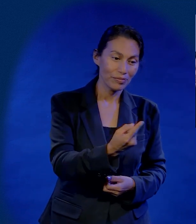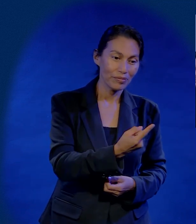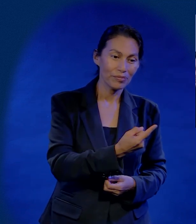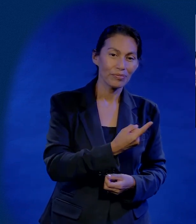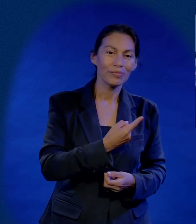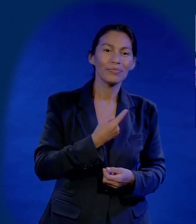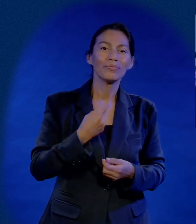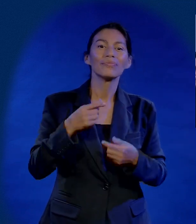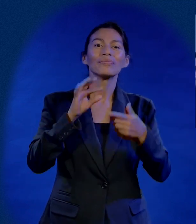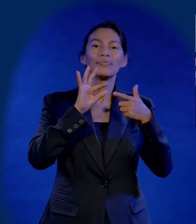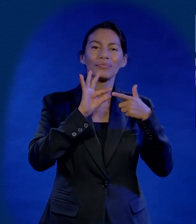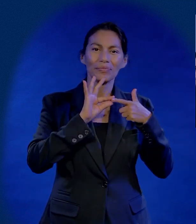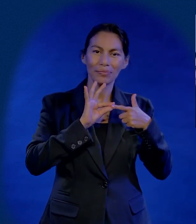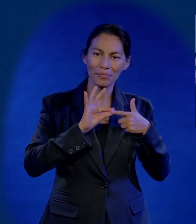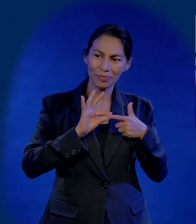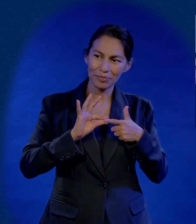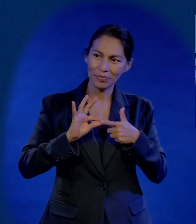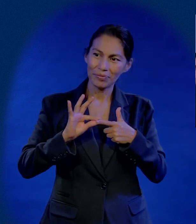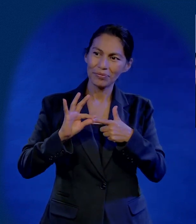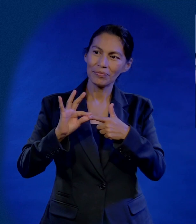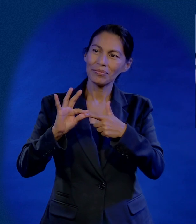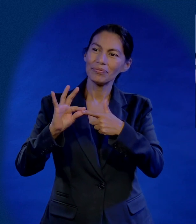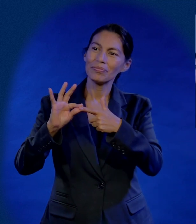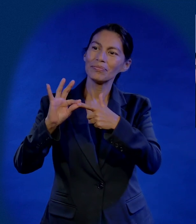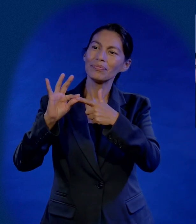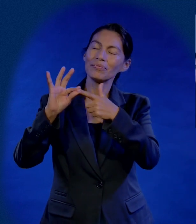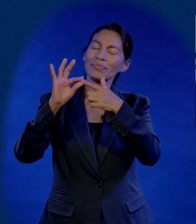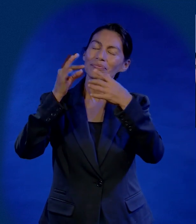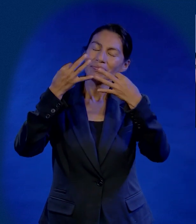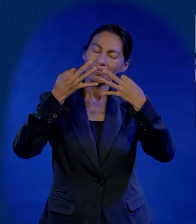gracia Del salvador